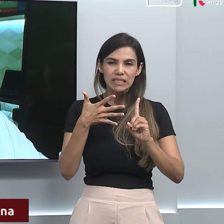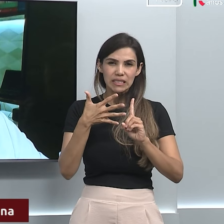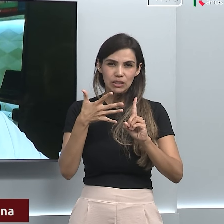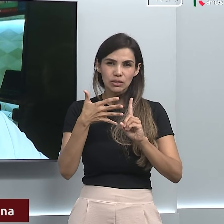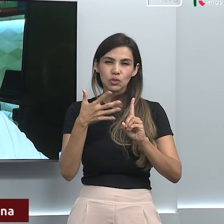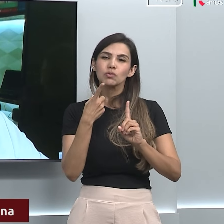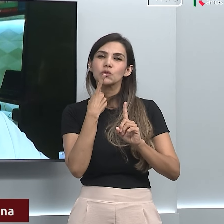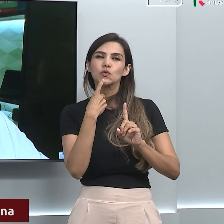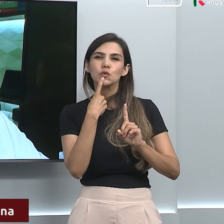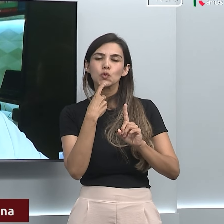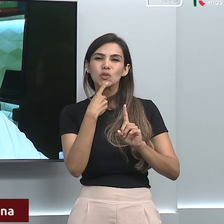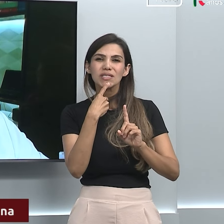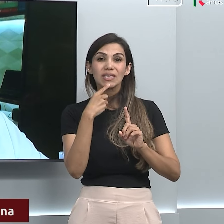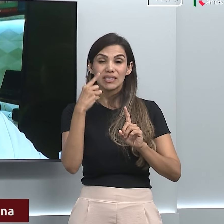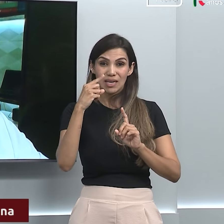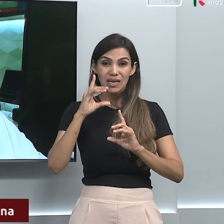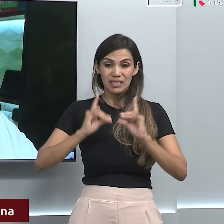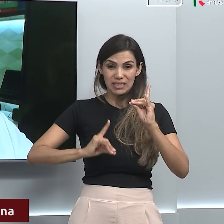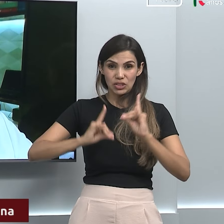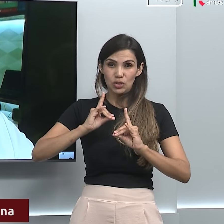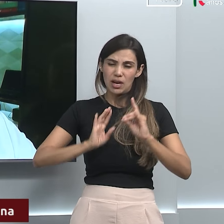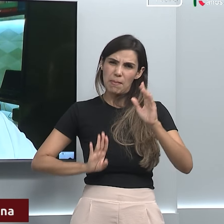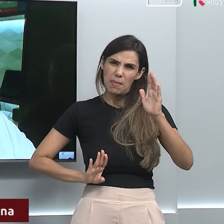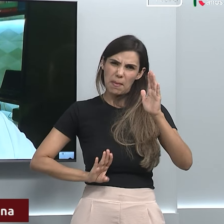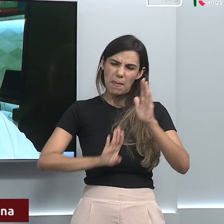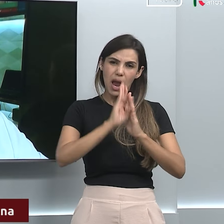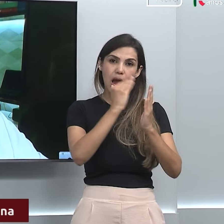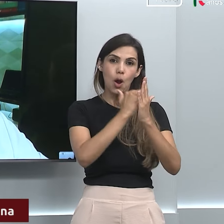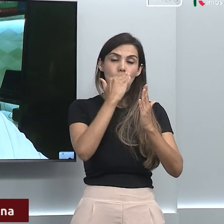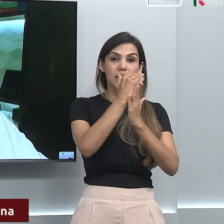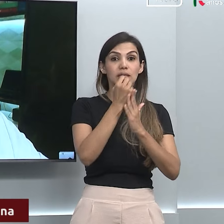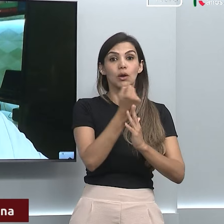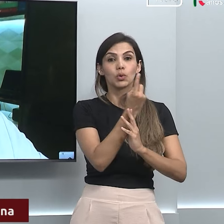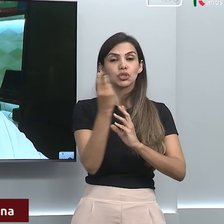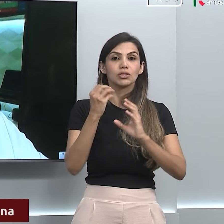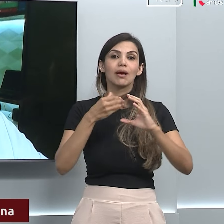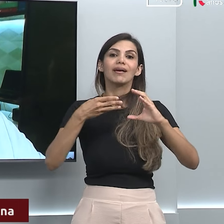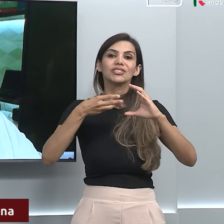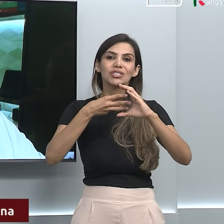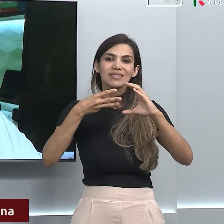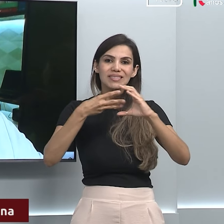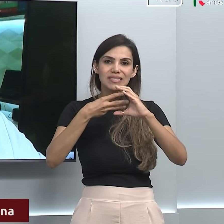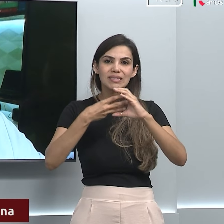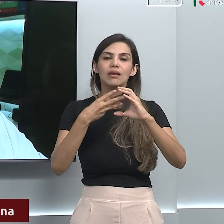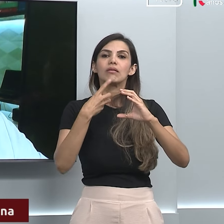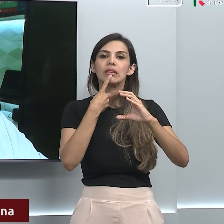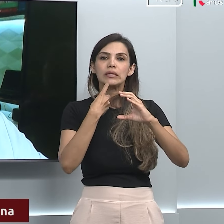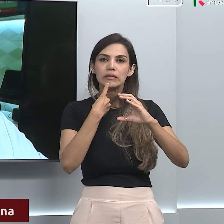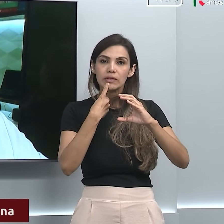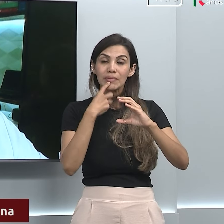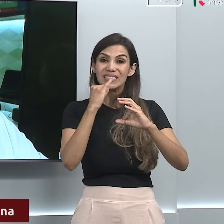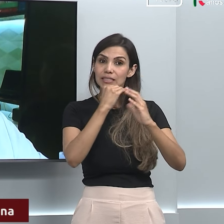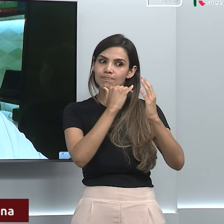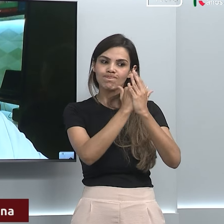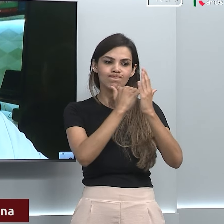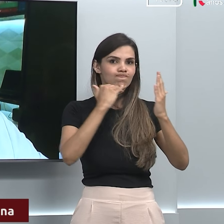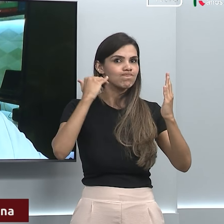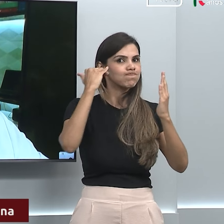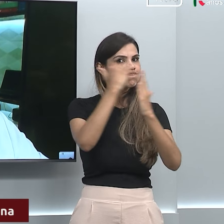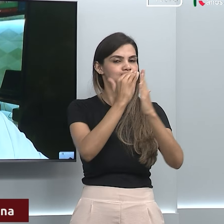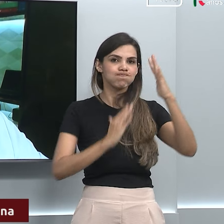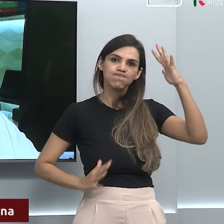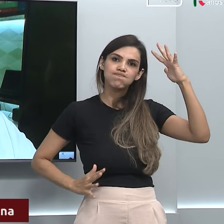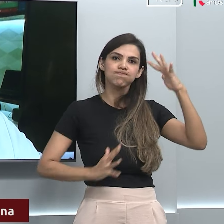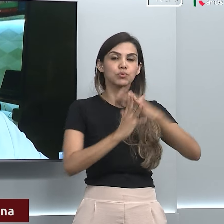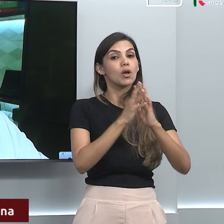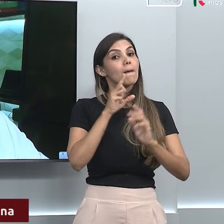testosterona aumenta a produção de células vermelhas. Se essas células vermelhas aumentarem a nervos extremos, você aumenta o risco de